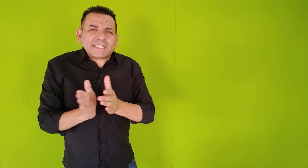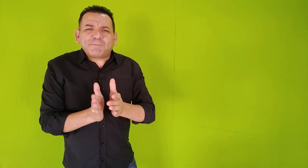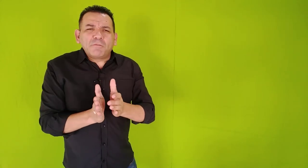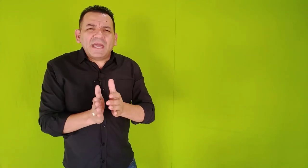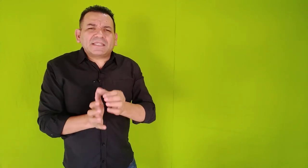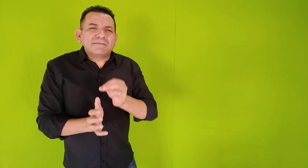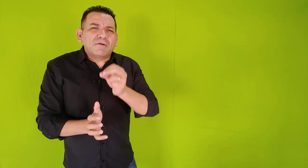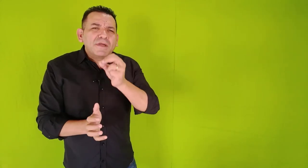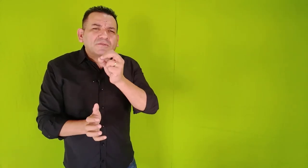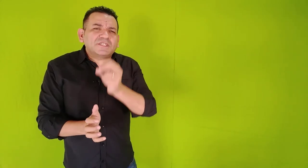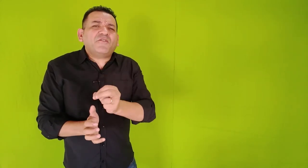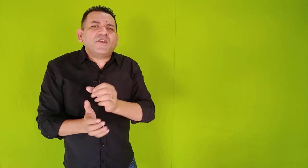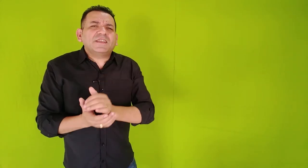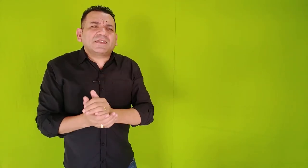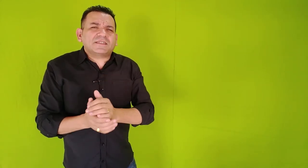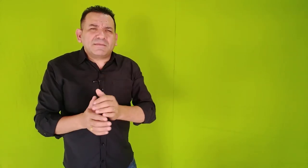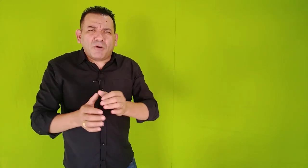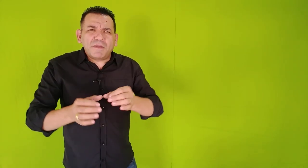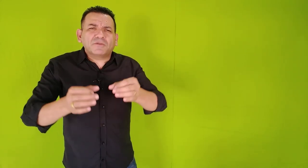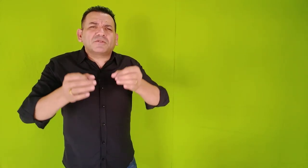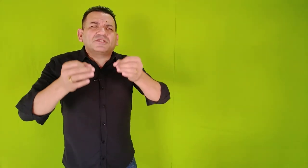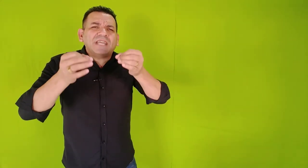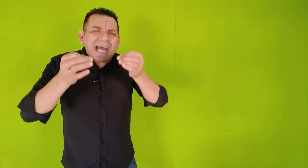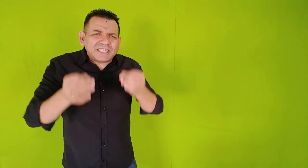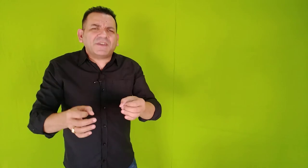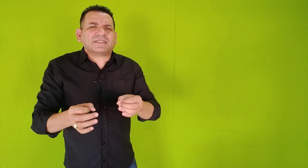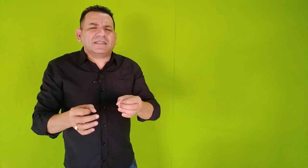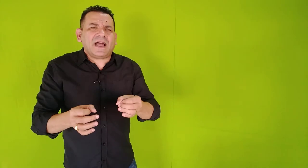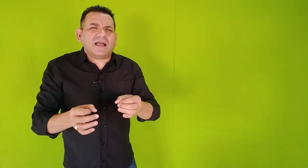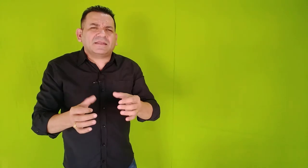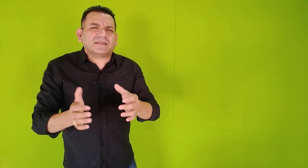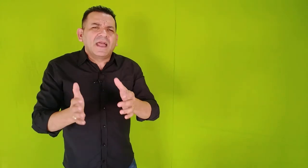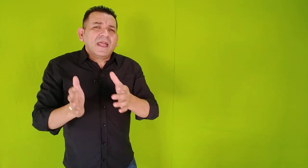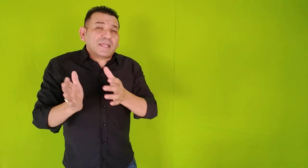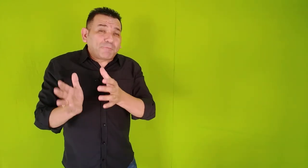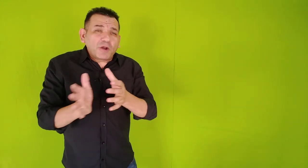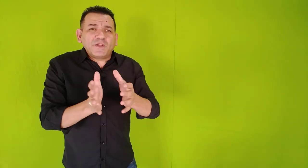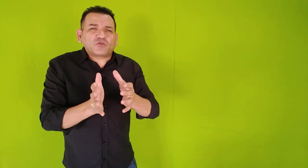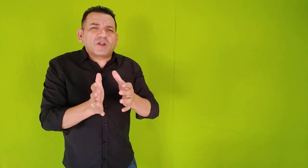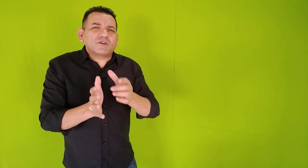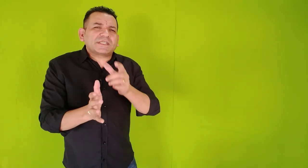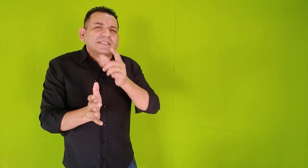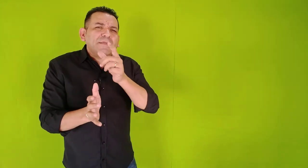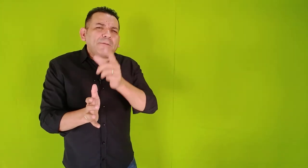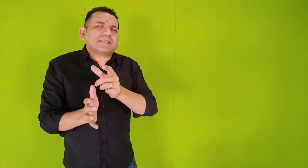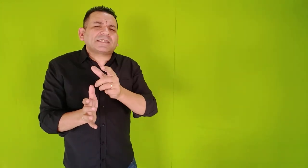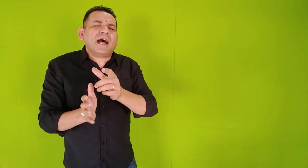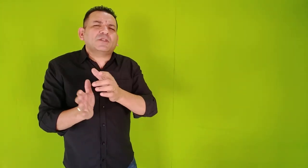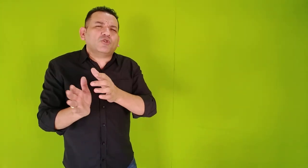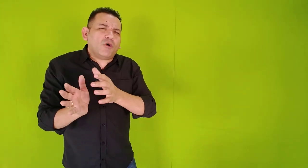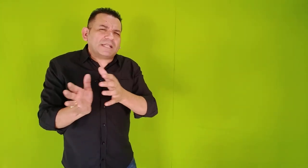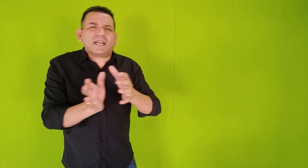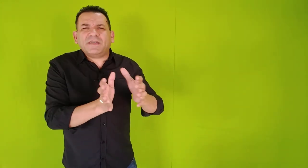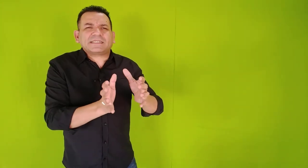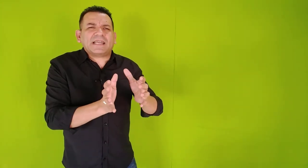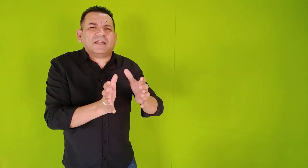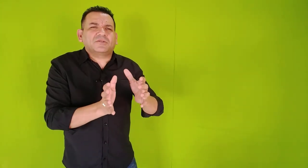Principalmente em momentos difíceis, em momentos de adversidades, que porventura você tem passado ou atravessado.